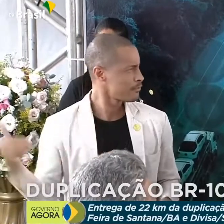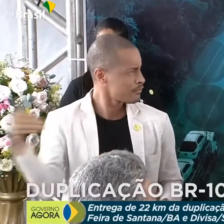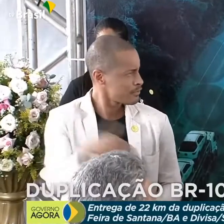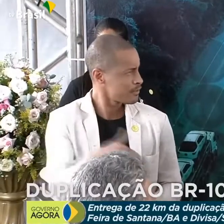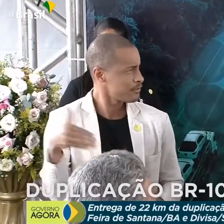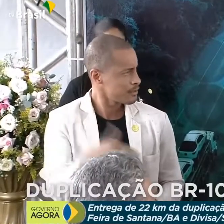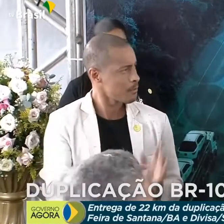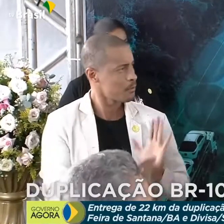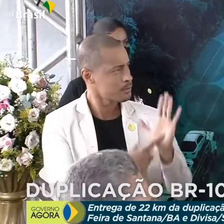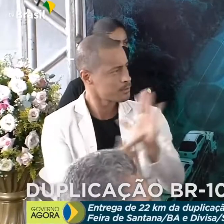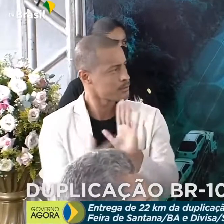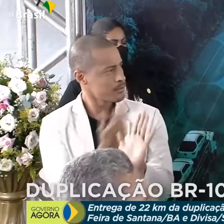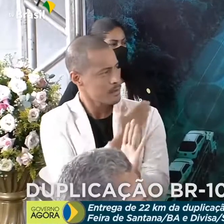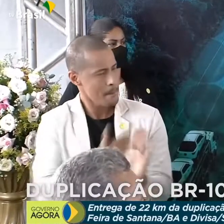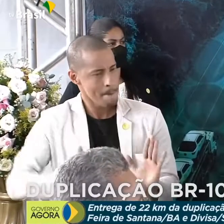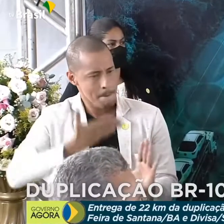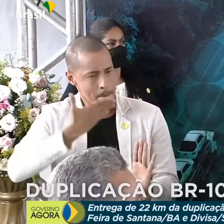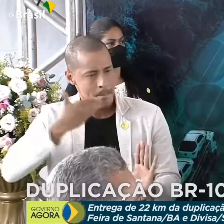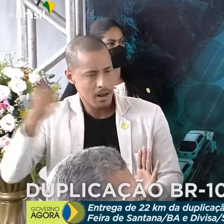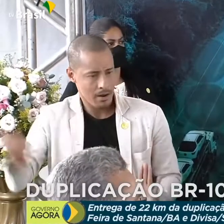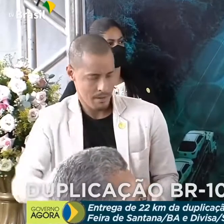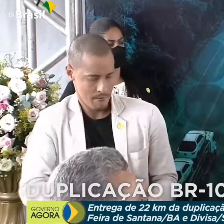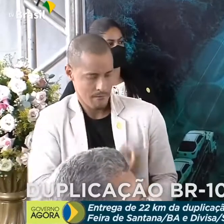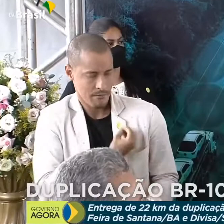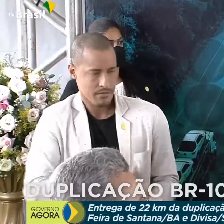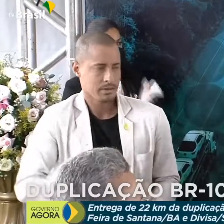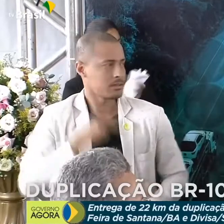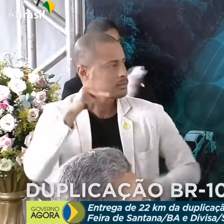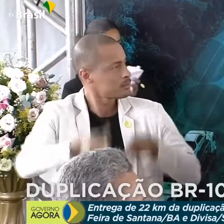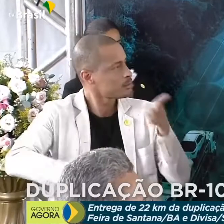o governo é para melhorar a vida da nossa população.